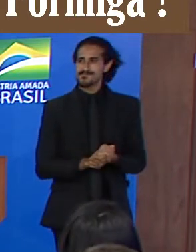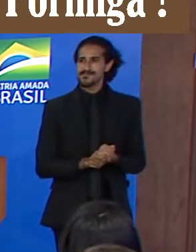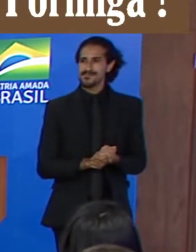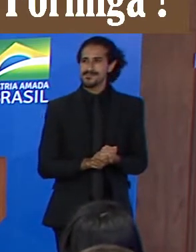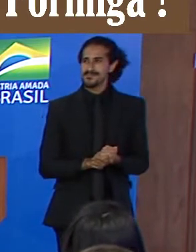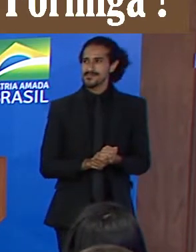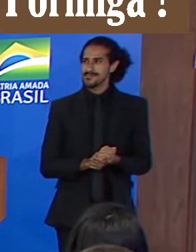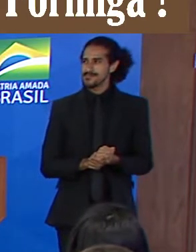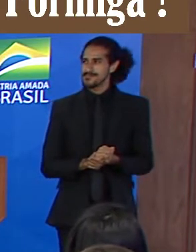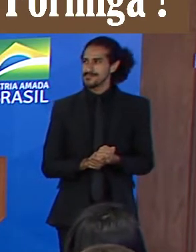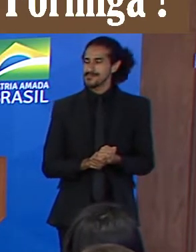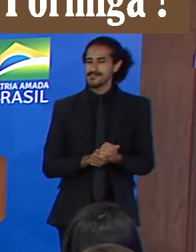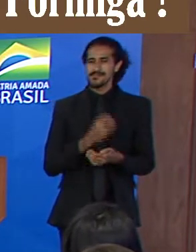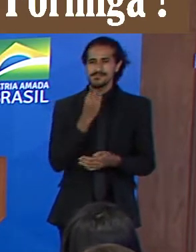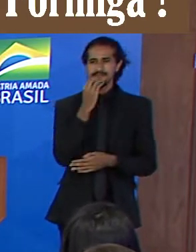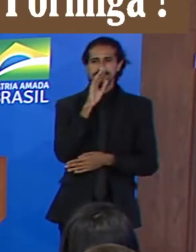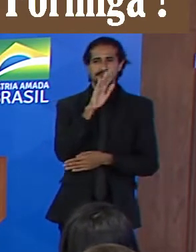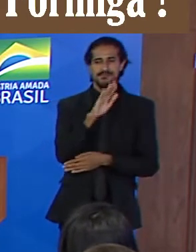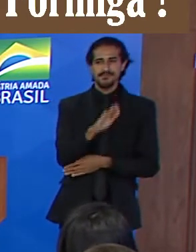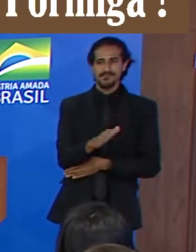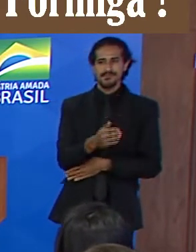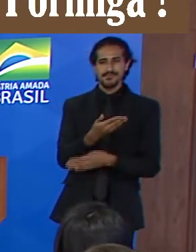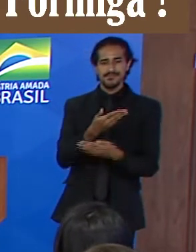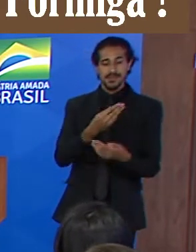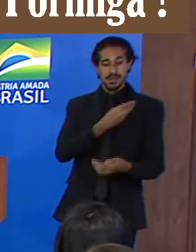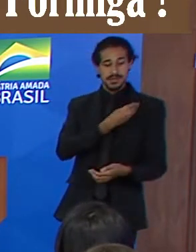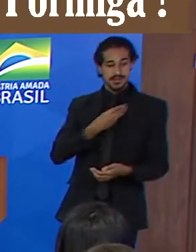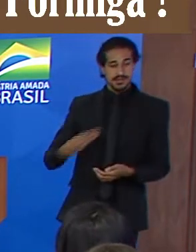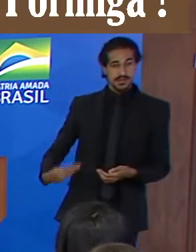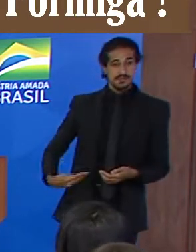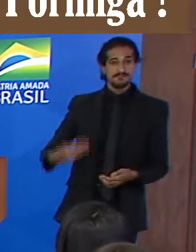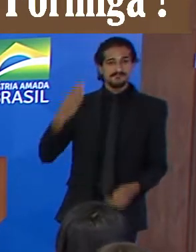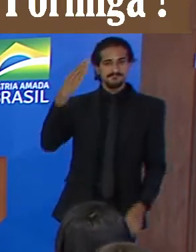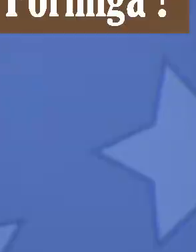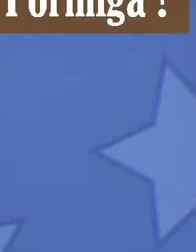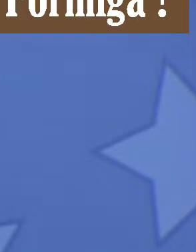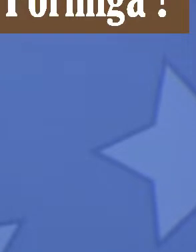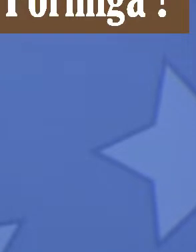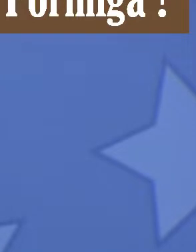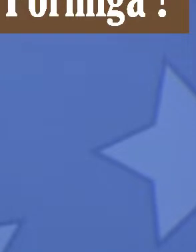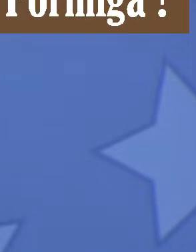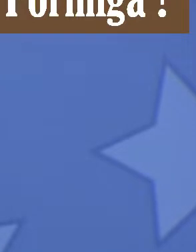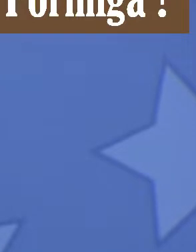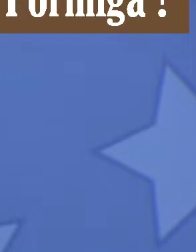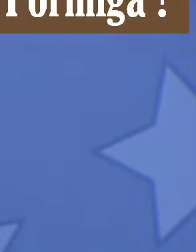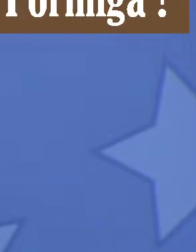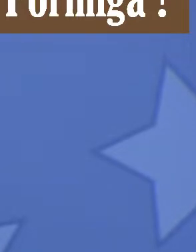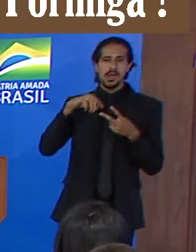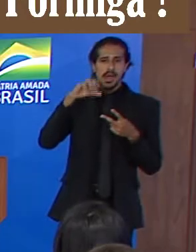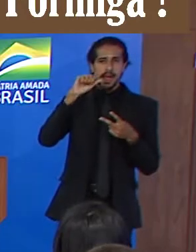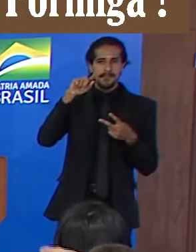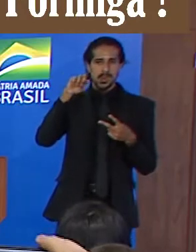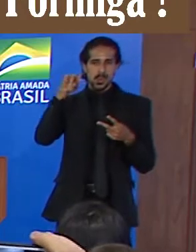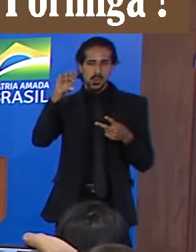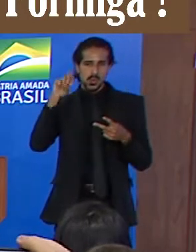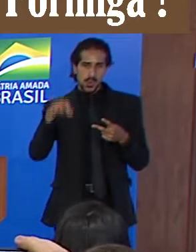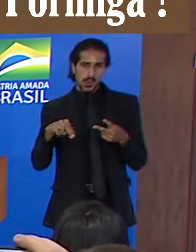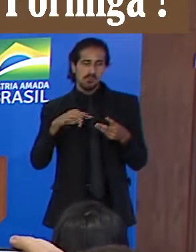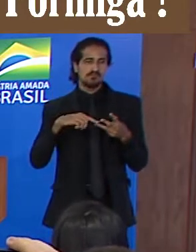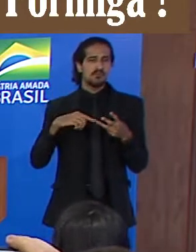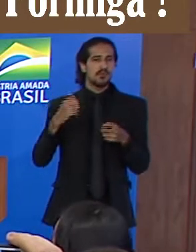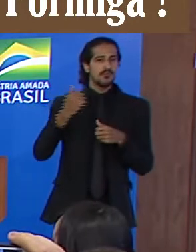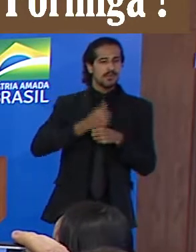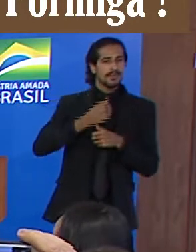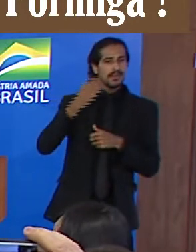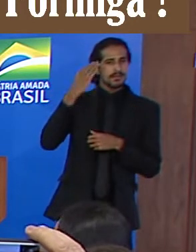Boa tarde meu esposo Jair Bolsonaro Antônio Hamilton Martins ex-presidente da república nosso